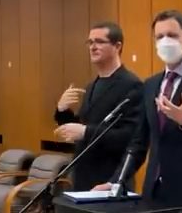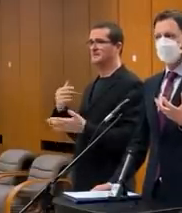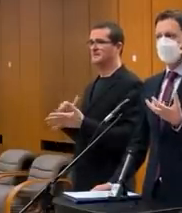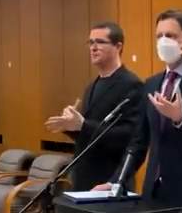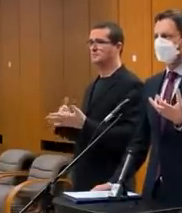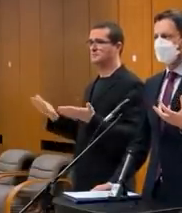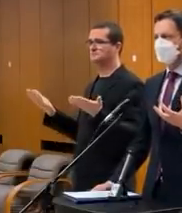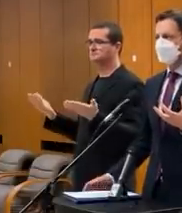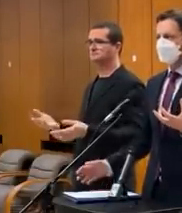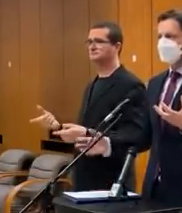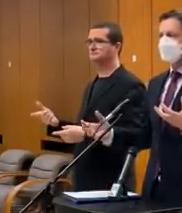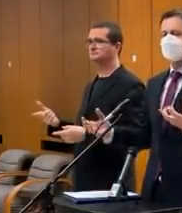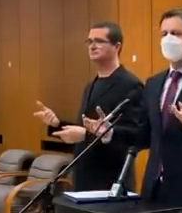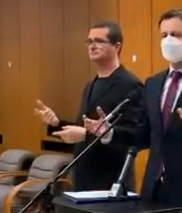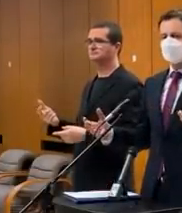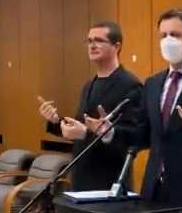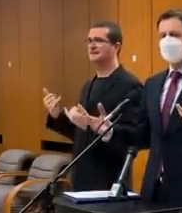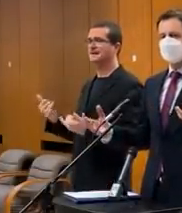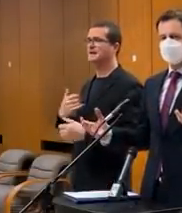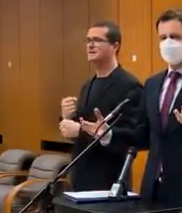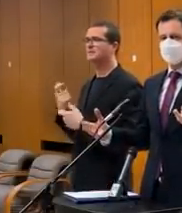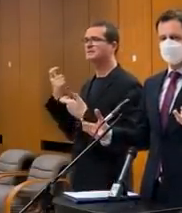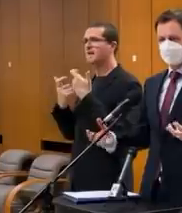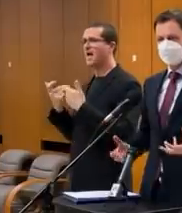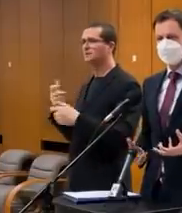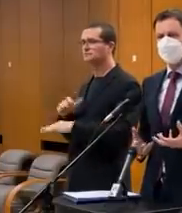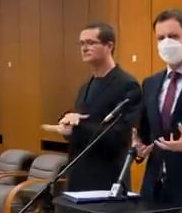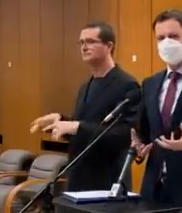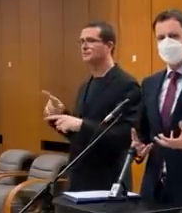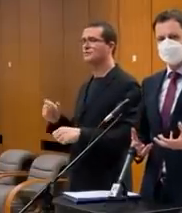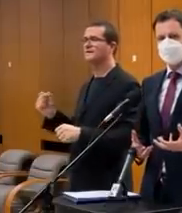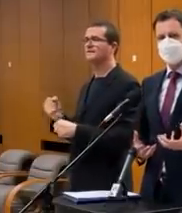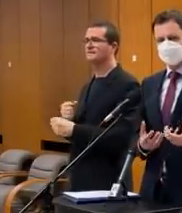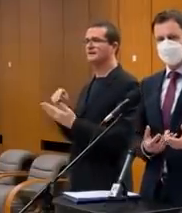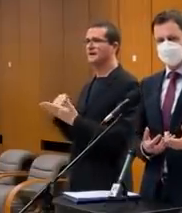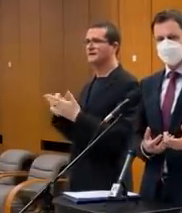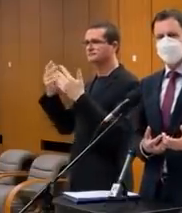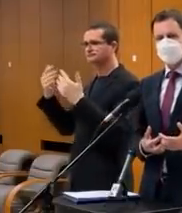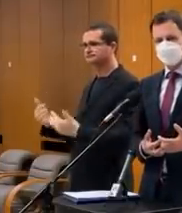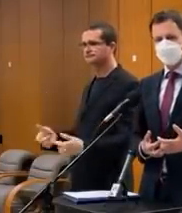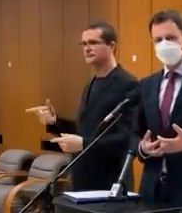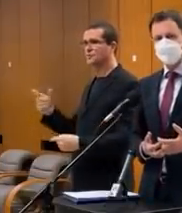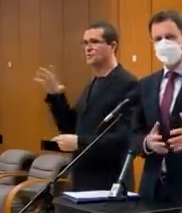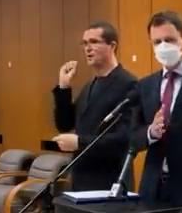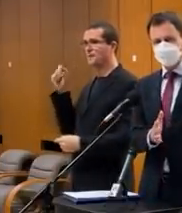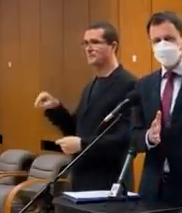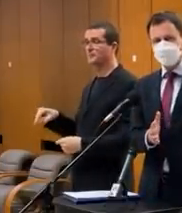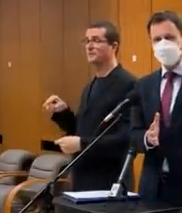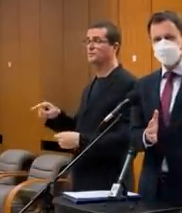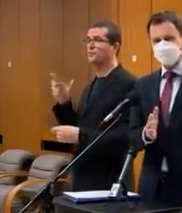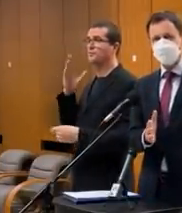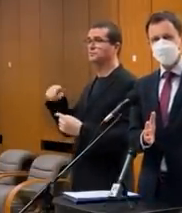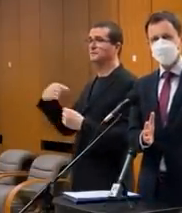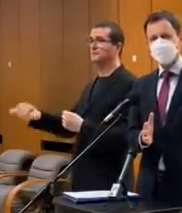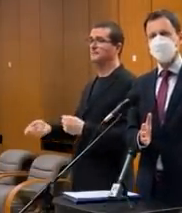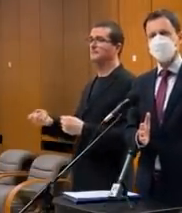potreba, pretože opäť nezakladajme to na názoroch. Toto musí byť na tvrdých dátach a na ľuďoch, ktorí tým dátam rozumejú. A to sa bude